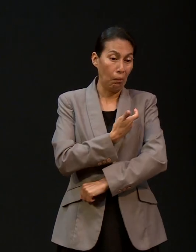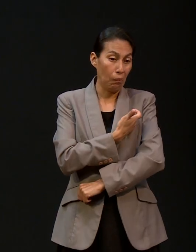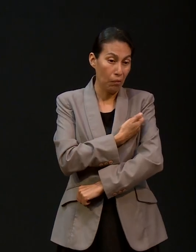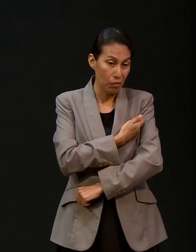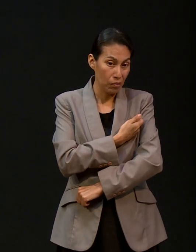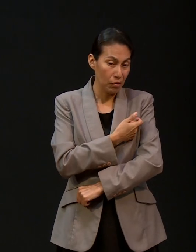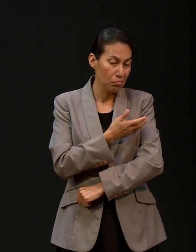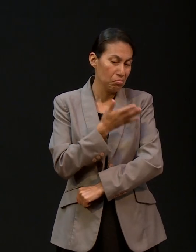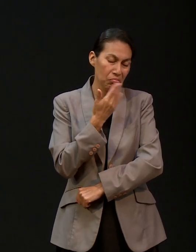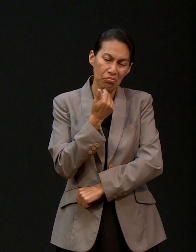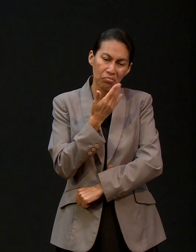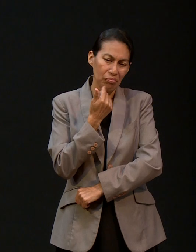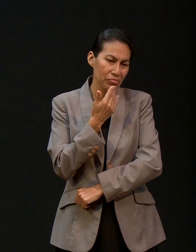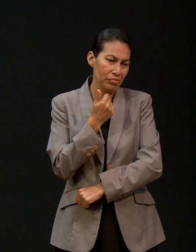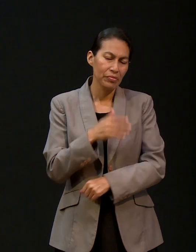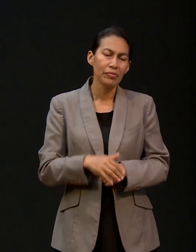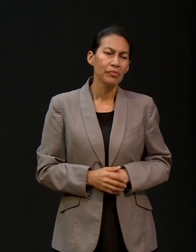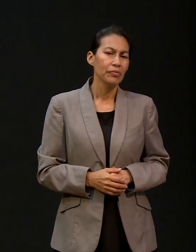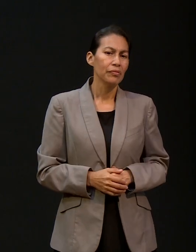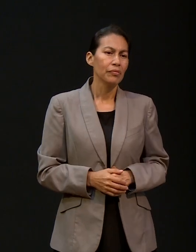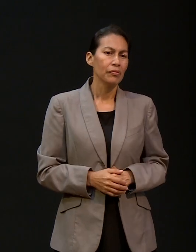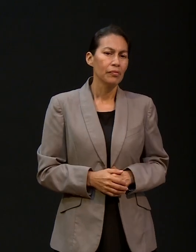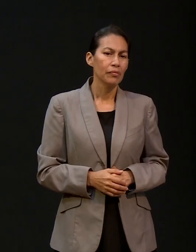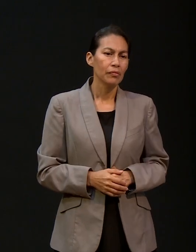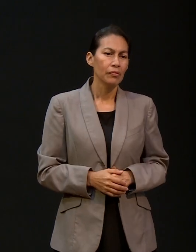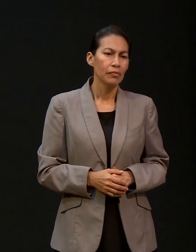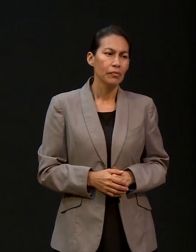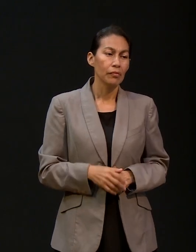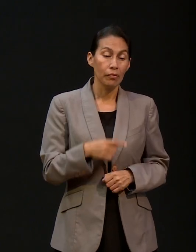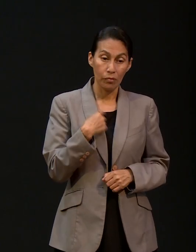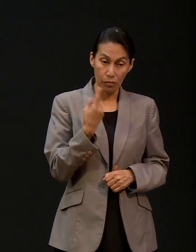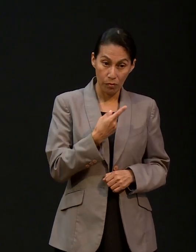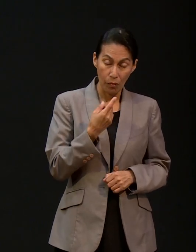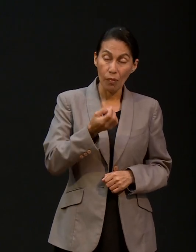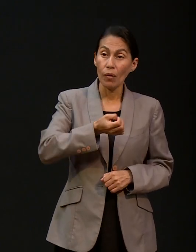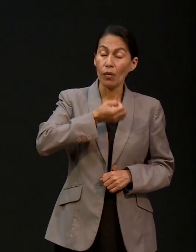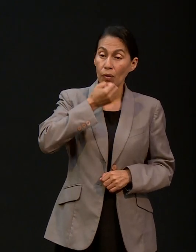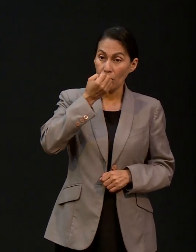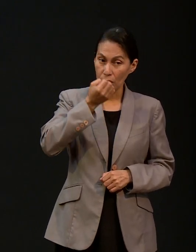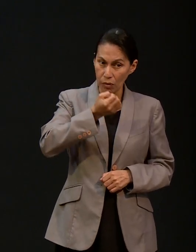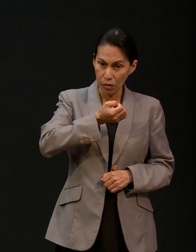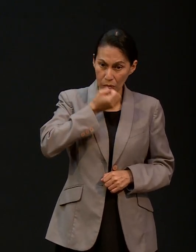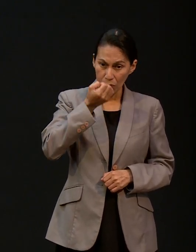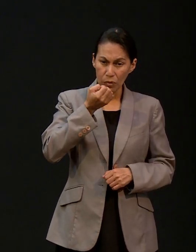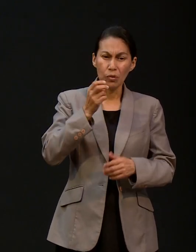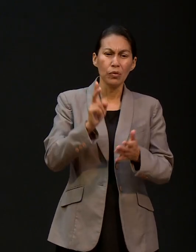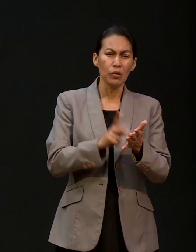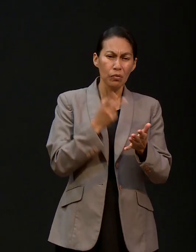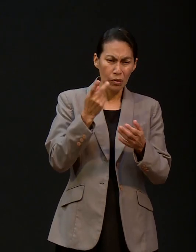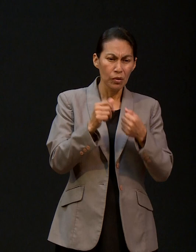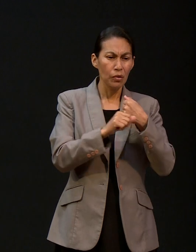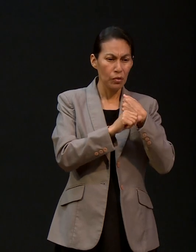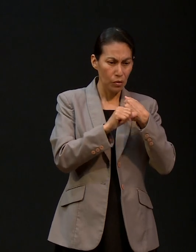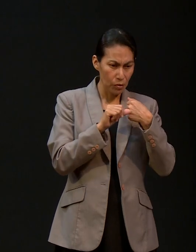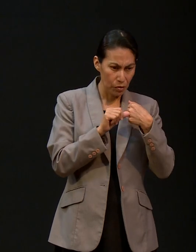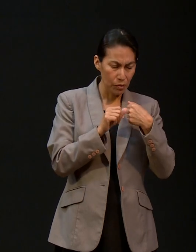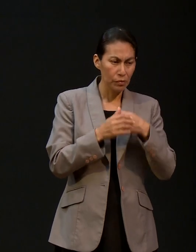vacunas en esa... Sí, y entonces pues lo... Oramos. Lo vuelven a intervenir. Sí,